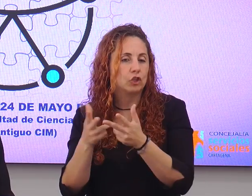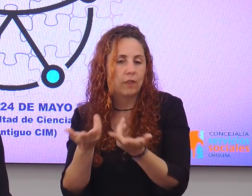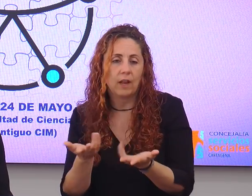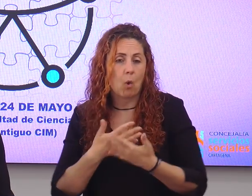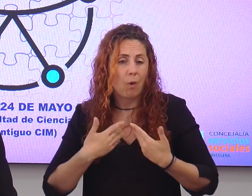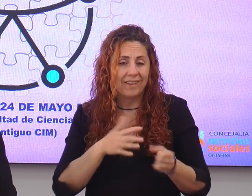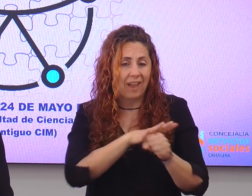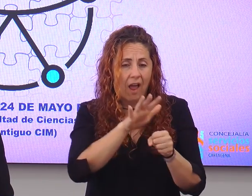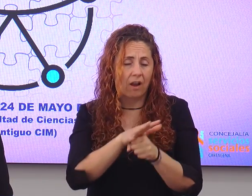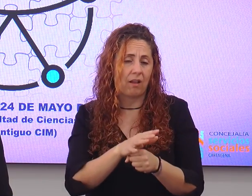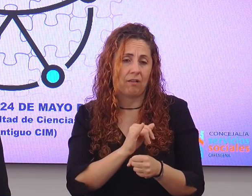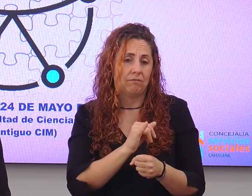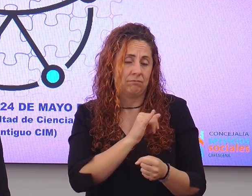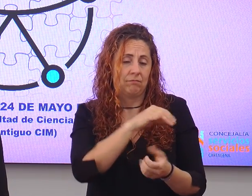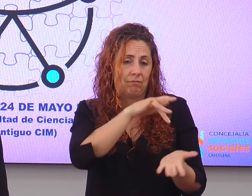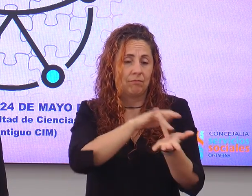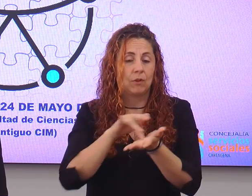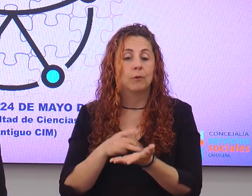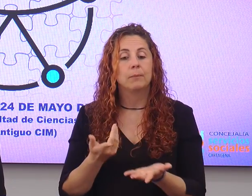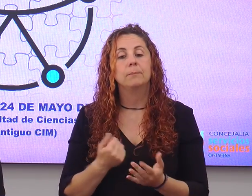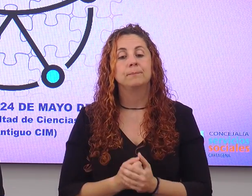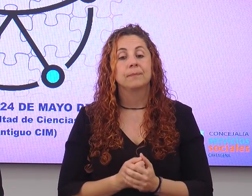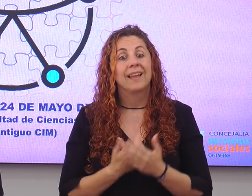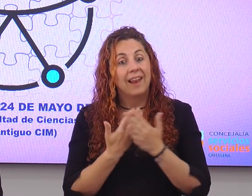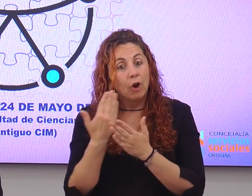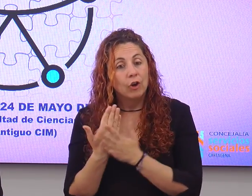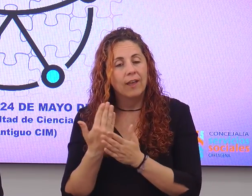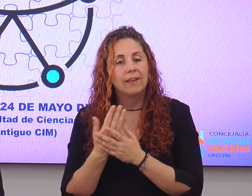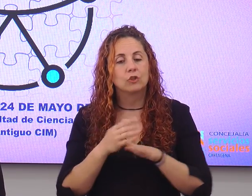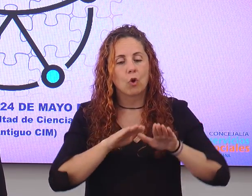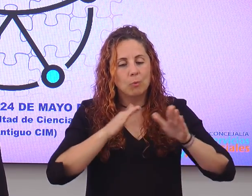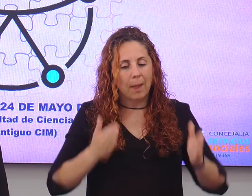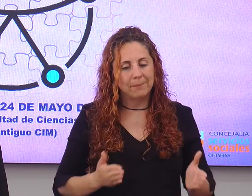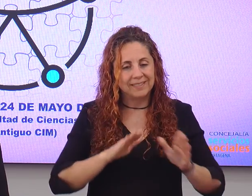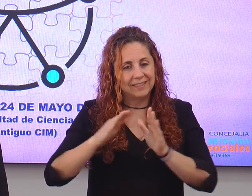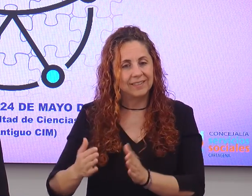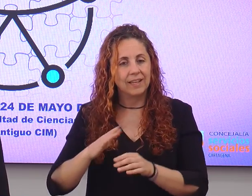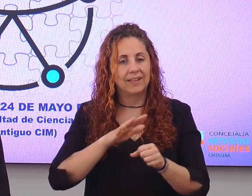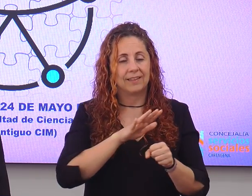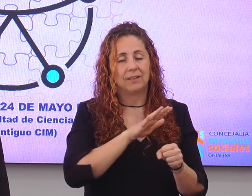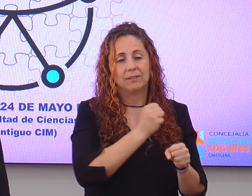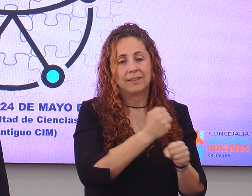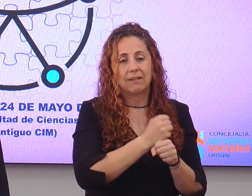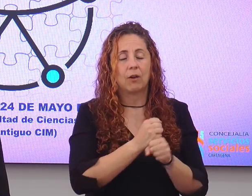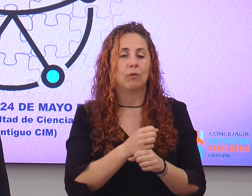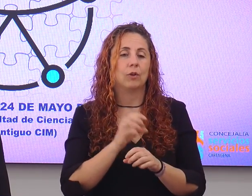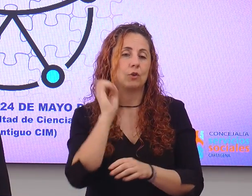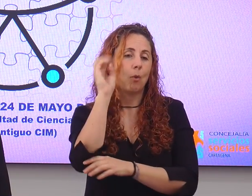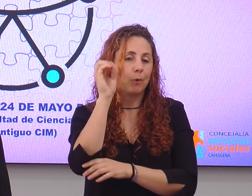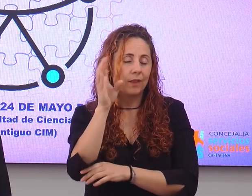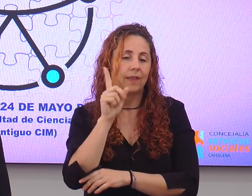cualquier área. Bien, las jornadas van a costar de mesas de trabajo, ponencias y conclusiones.